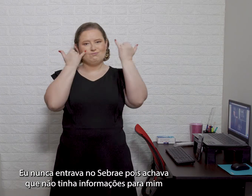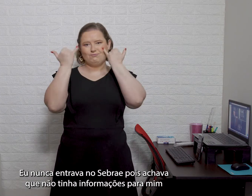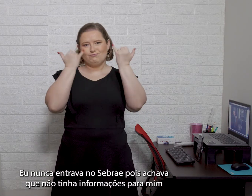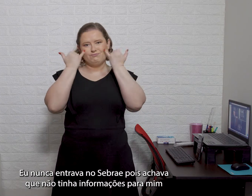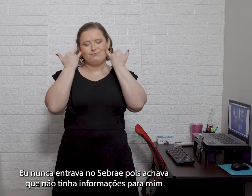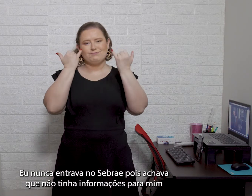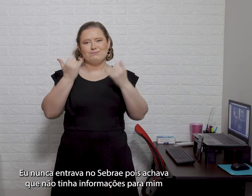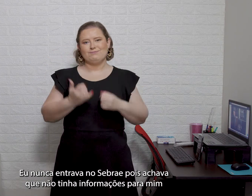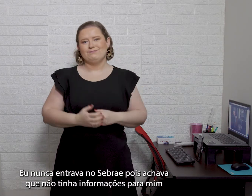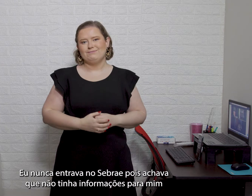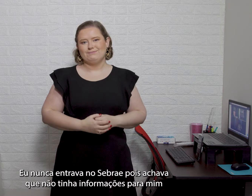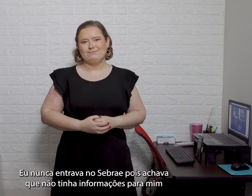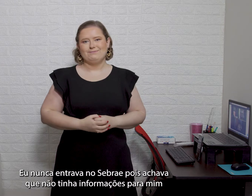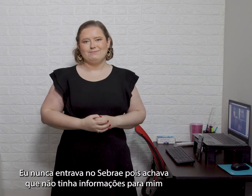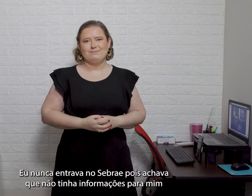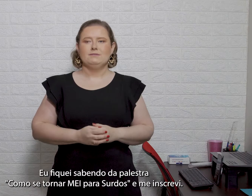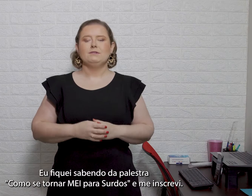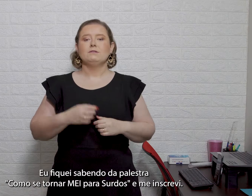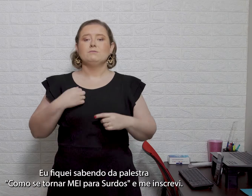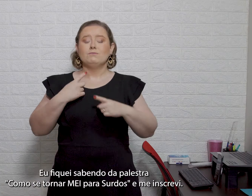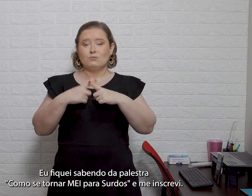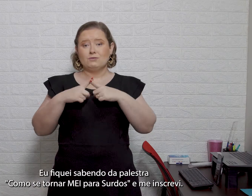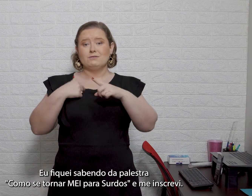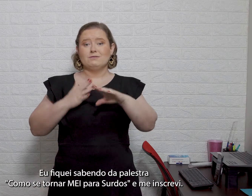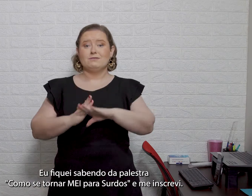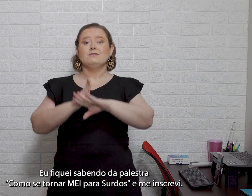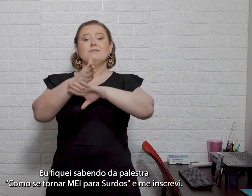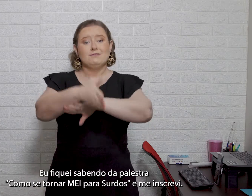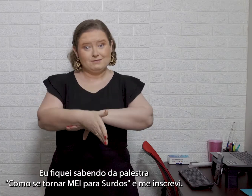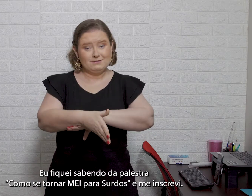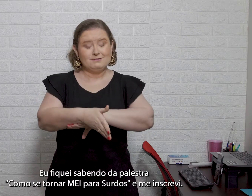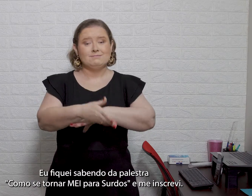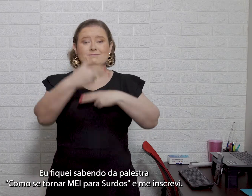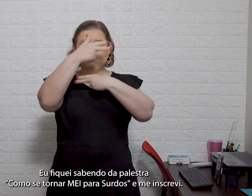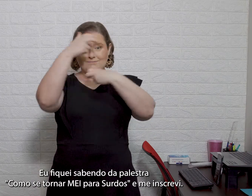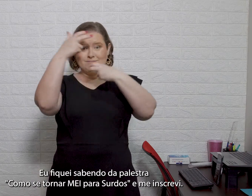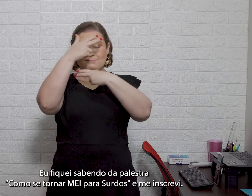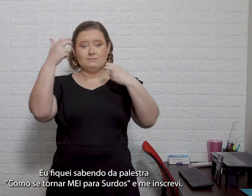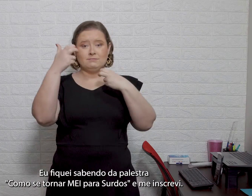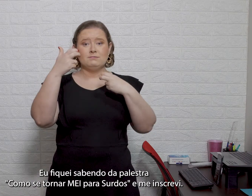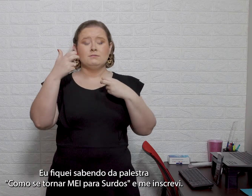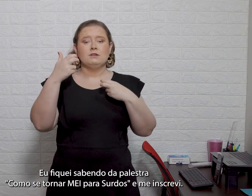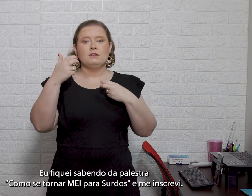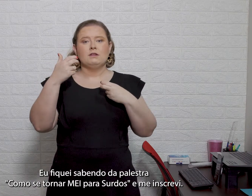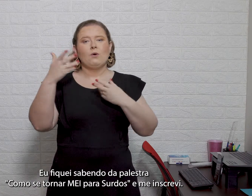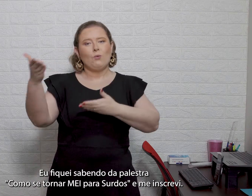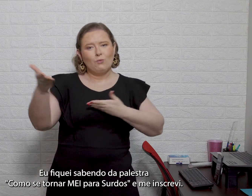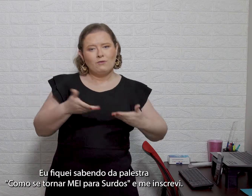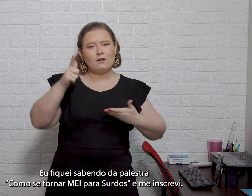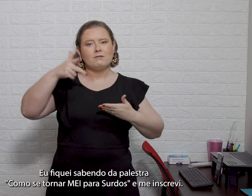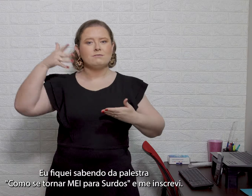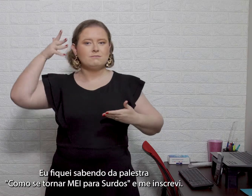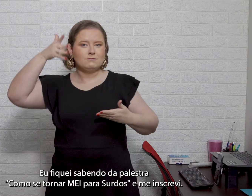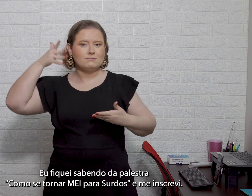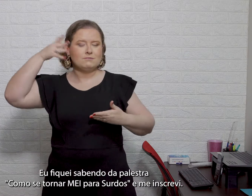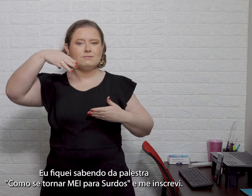tinha informações para mim. Eu fiquei sabendo da palestra, como se tornar